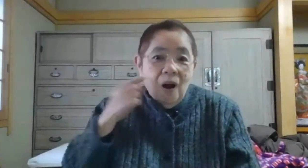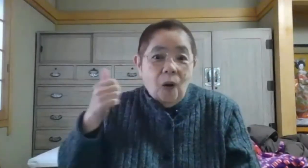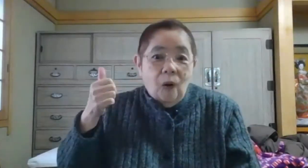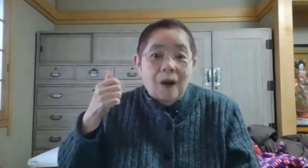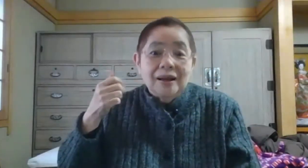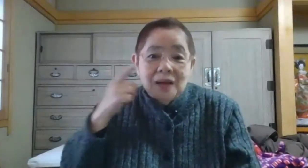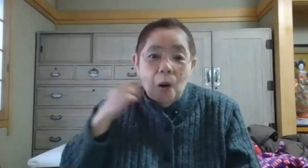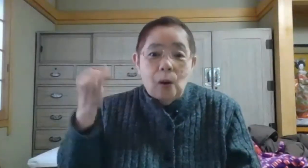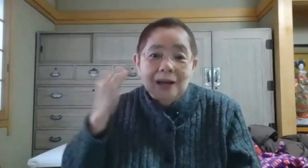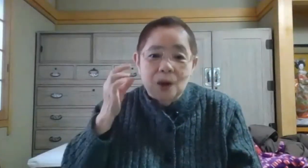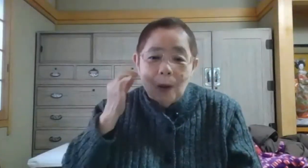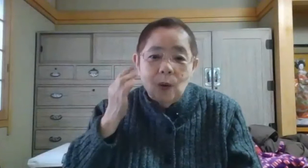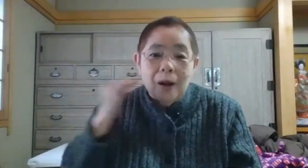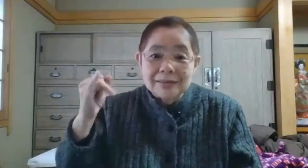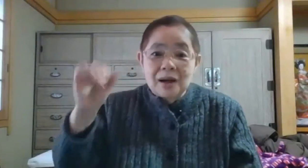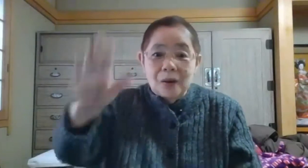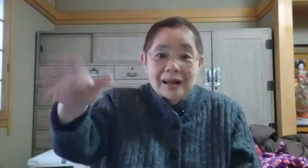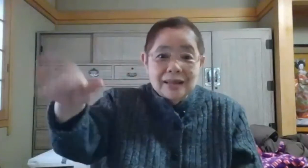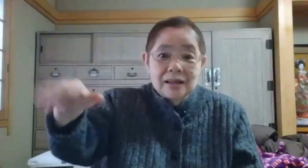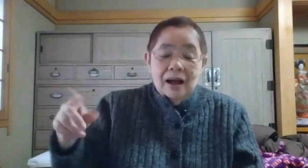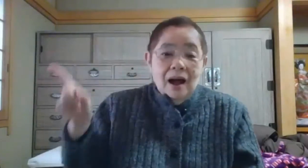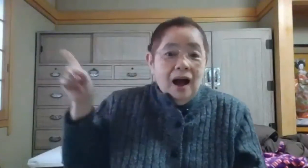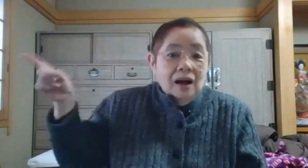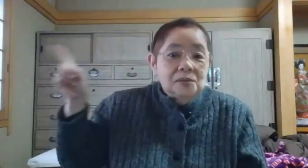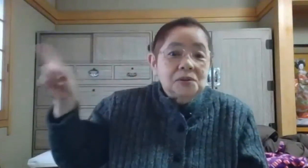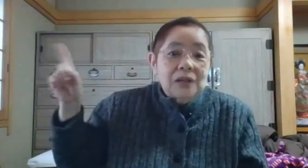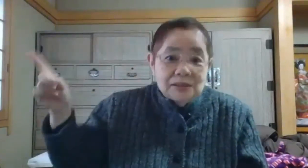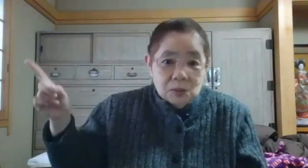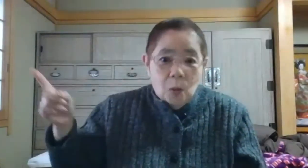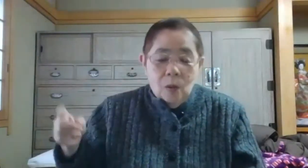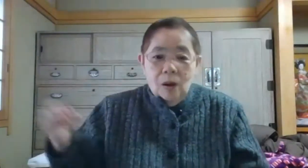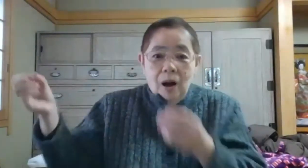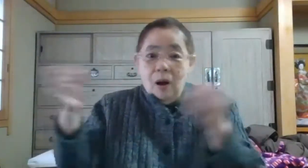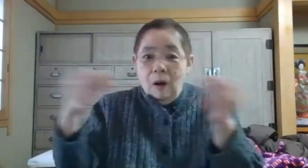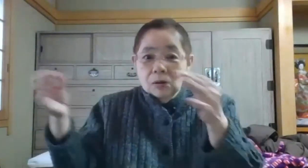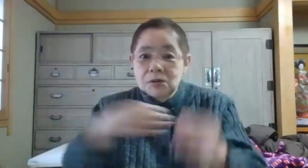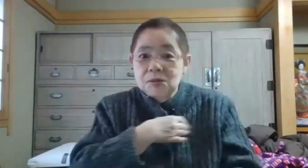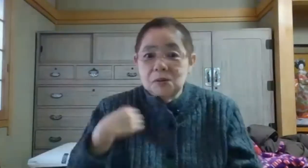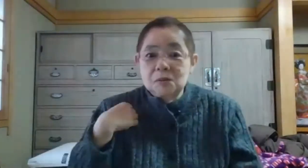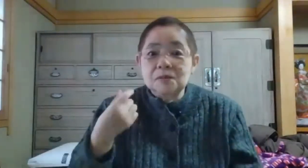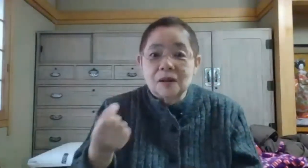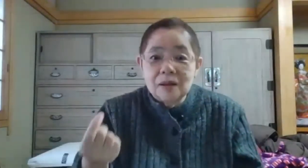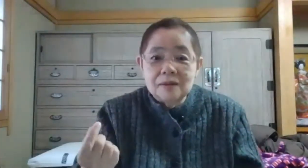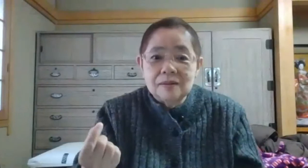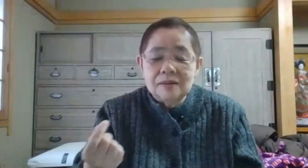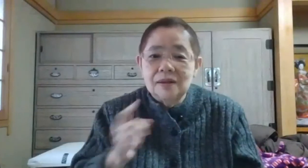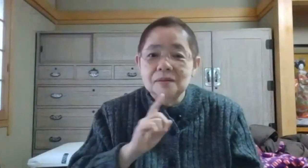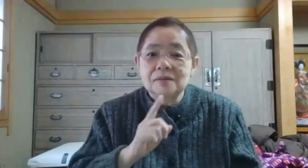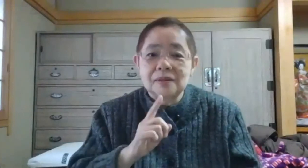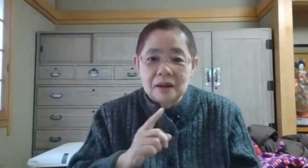お母さんお母さんお母さんお母さんあの人たちと話できるんだねって言ったら